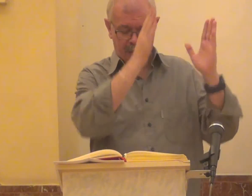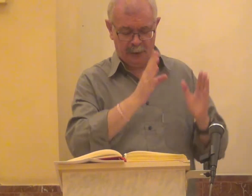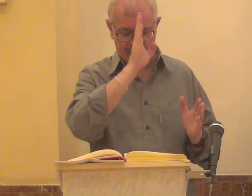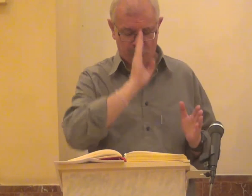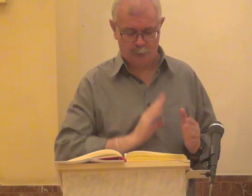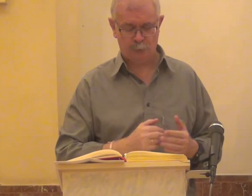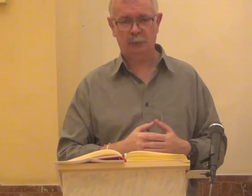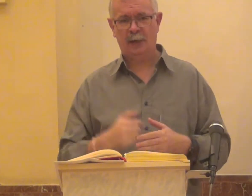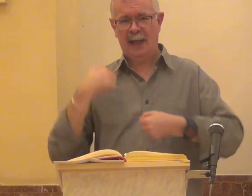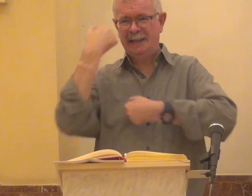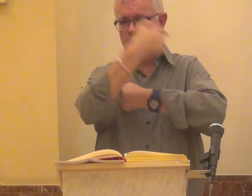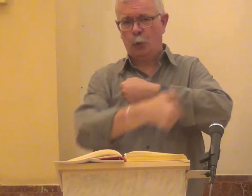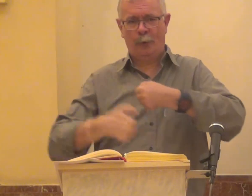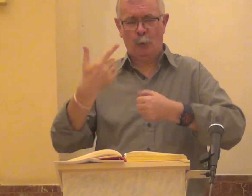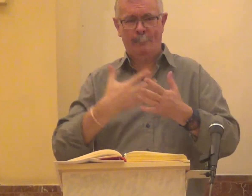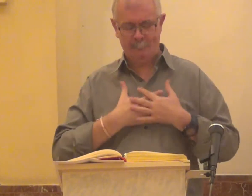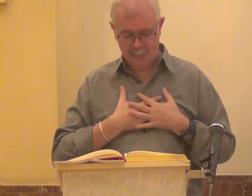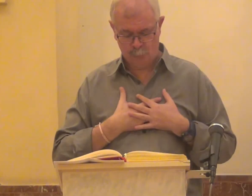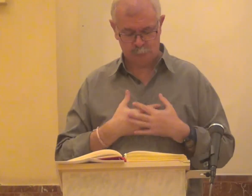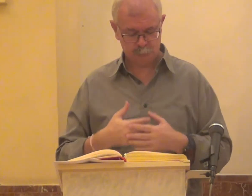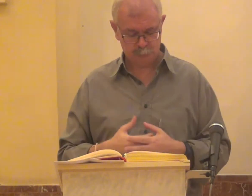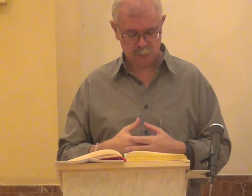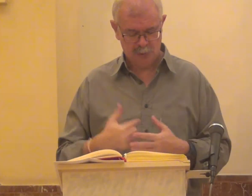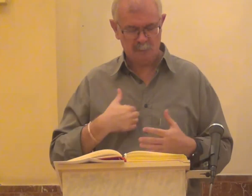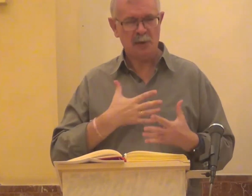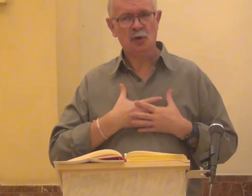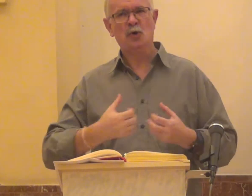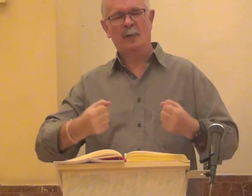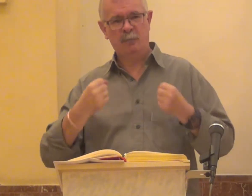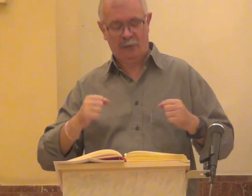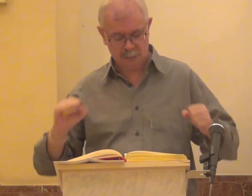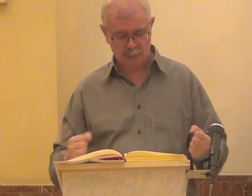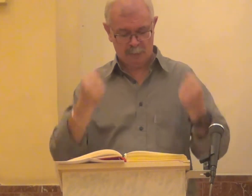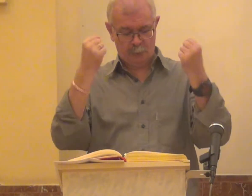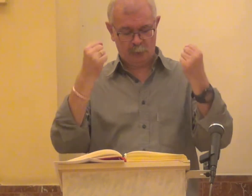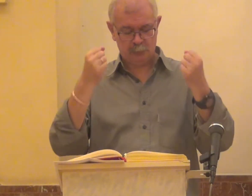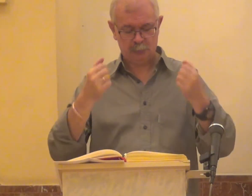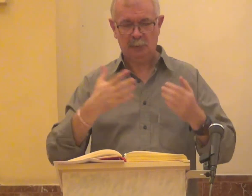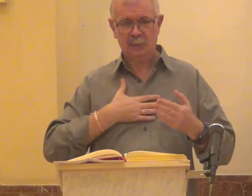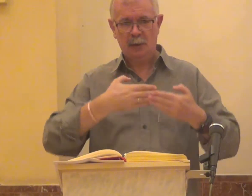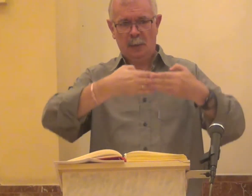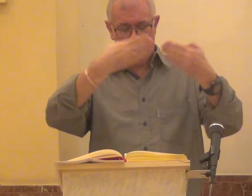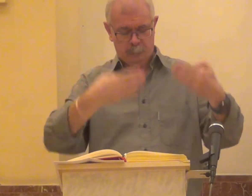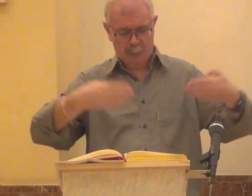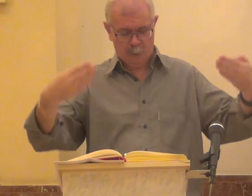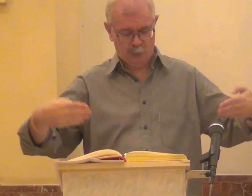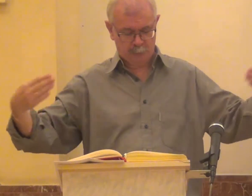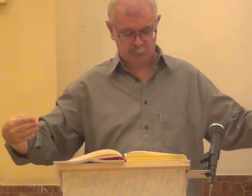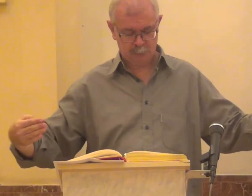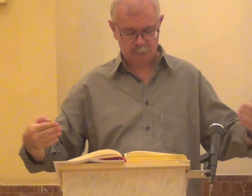Peña mía Refugio mío Escudo mío Mi fuerza salvadora Mi baluarte